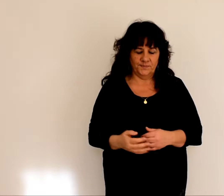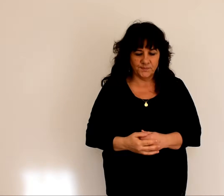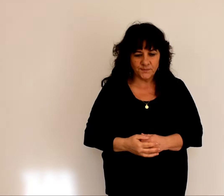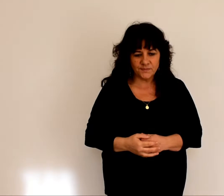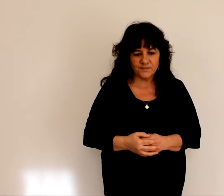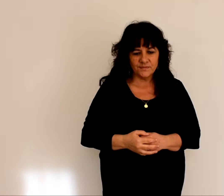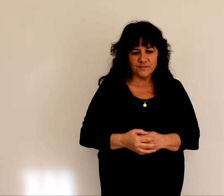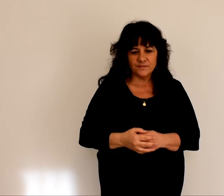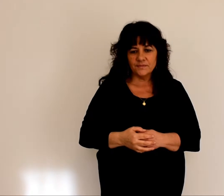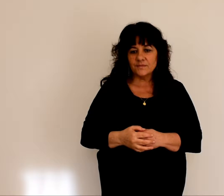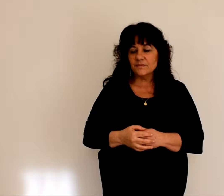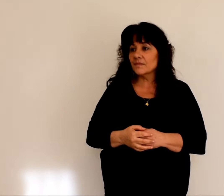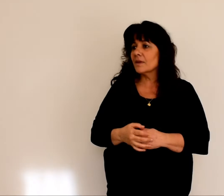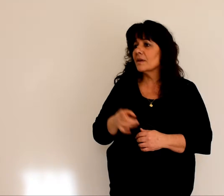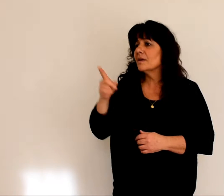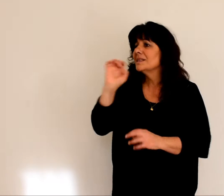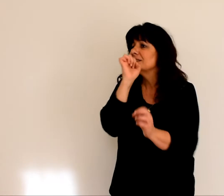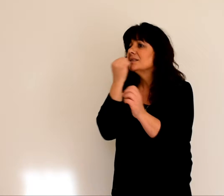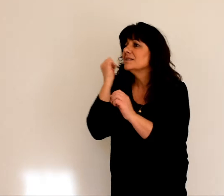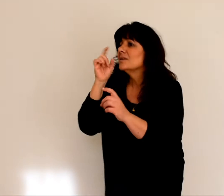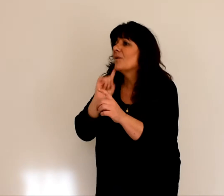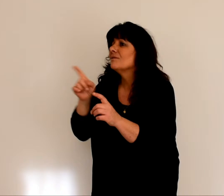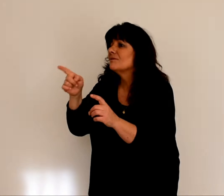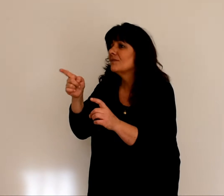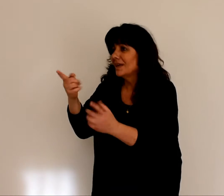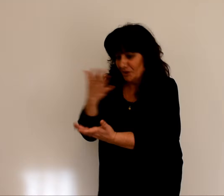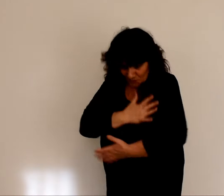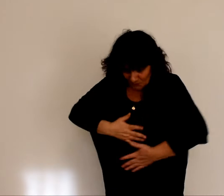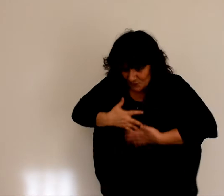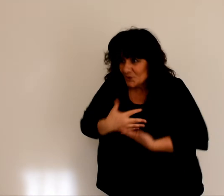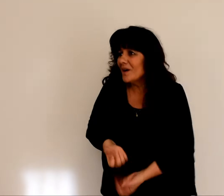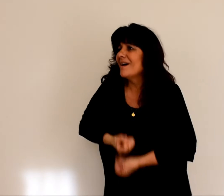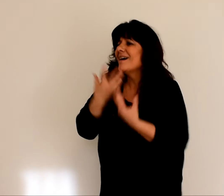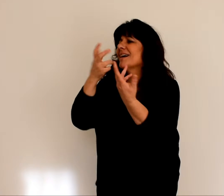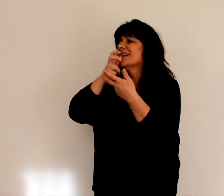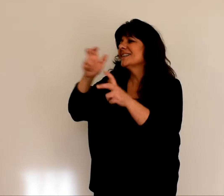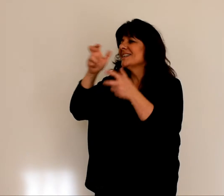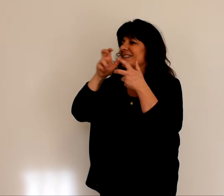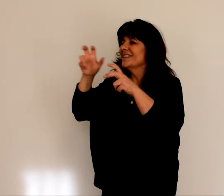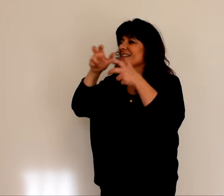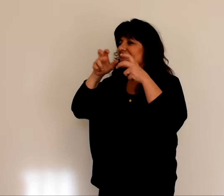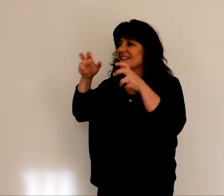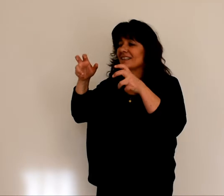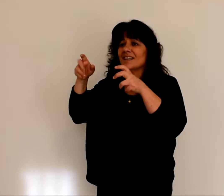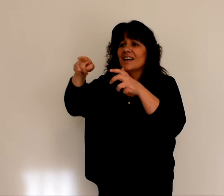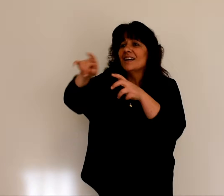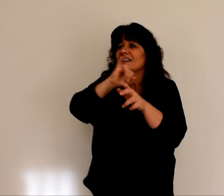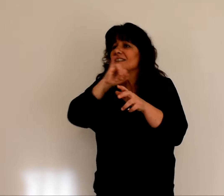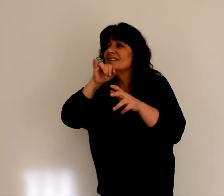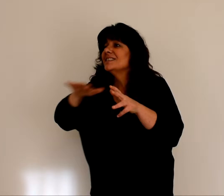Pousse des cris de joie, fille de Sion. Éclate en ovation, Israël.